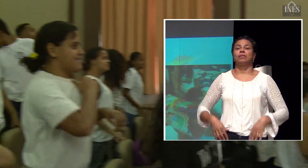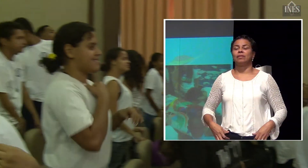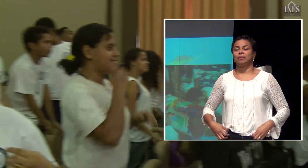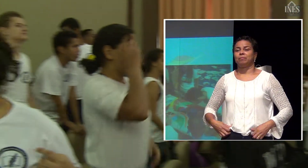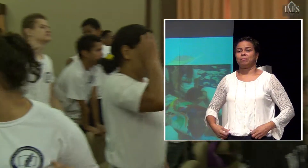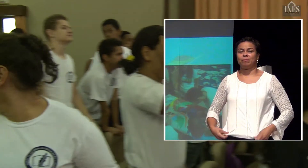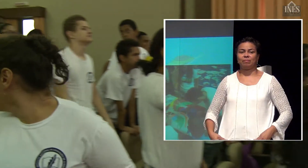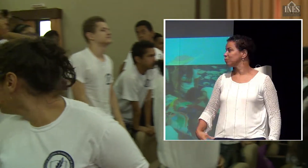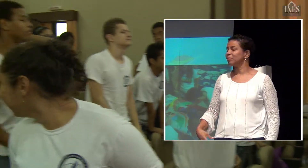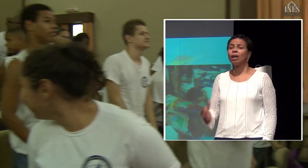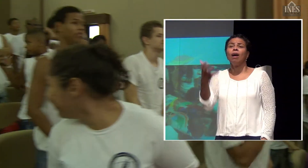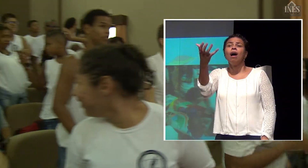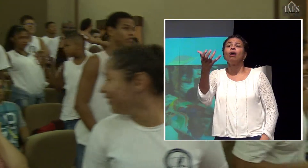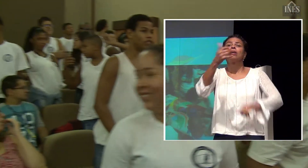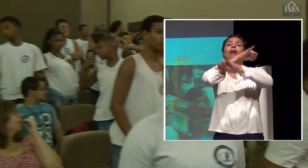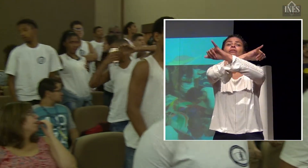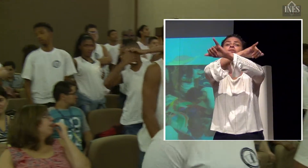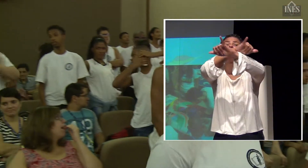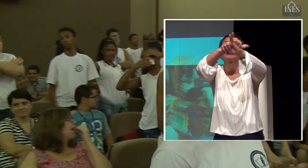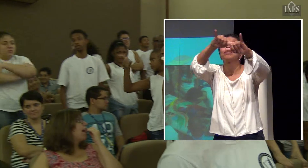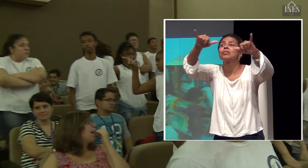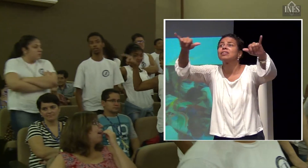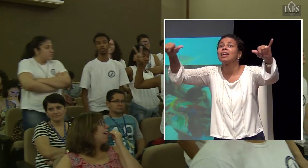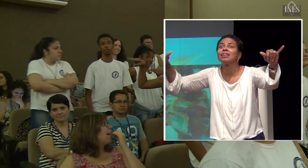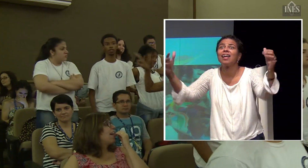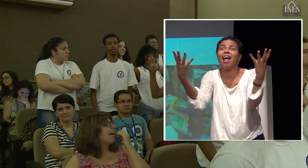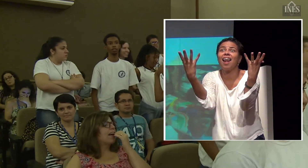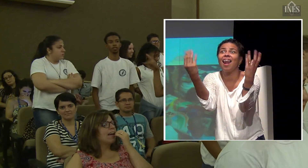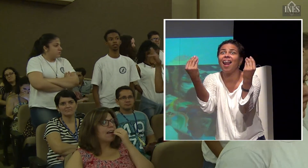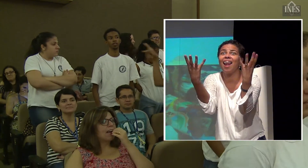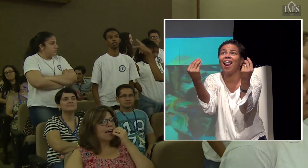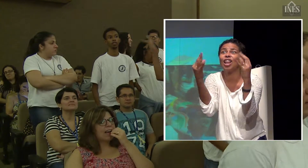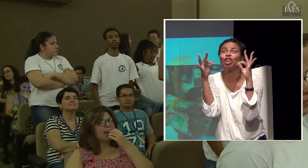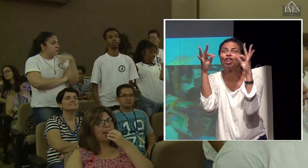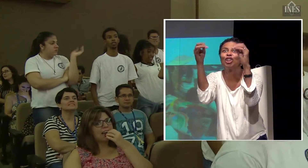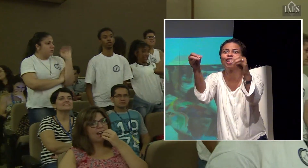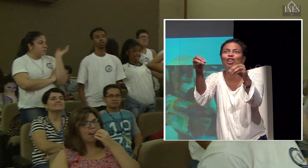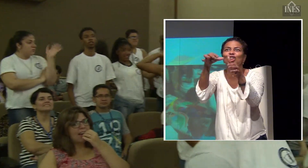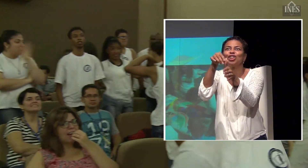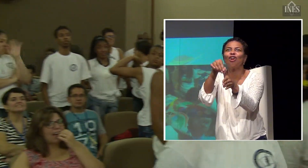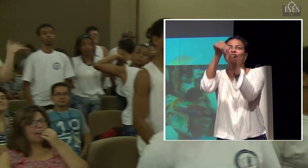Eu queria dizer para vocês que essa sala está cheia de lideranças, sim. Vocês são lideranças.